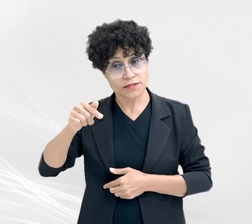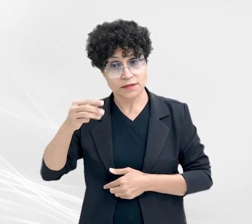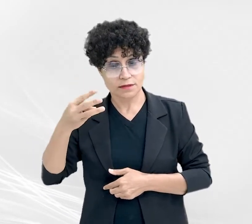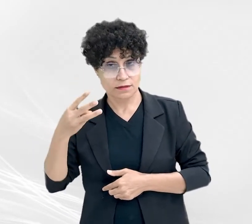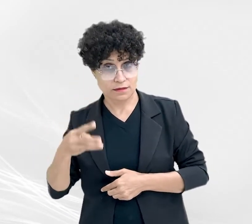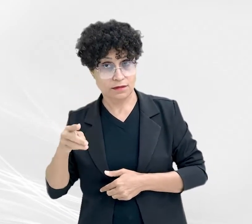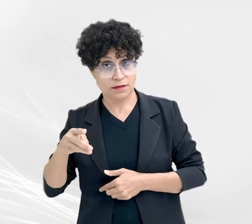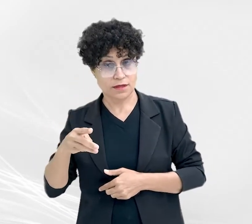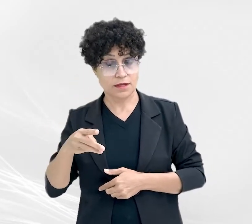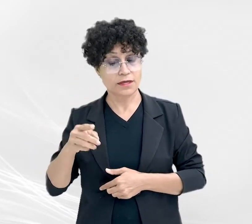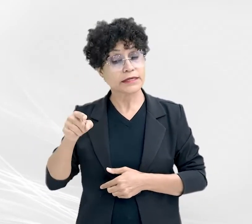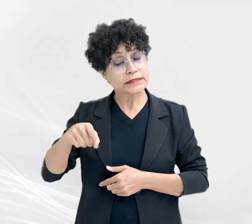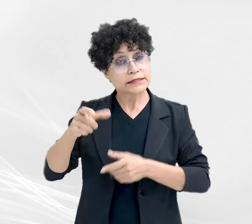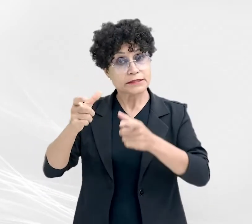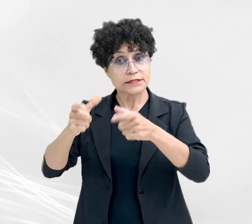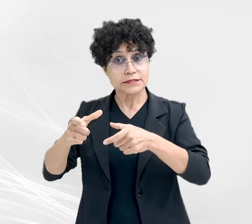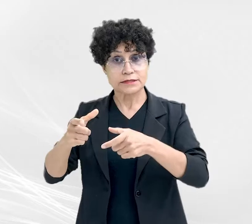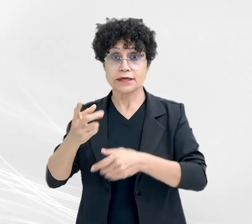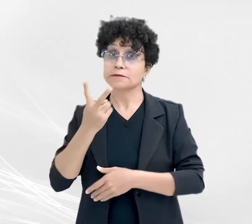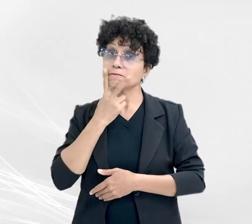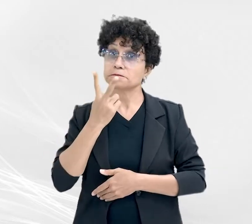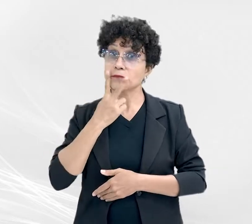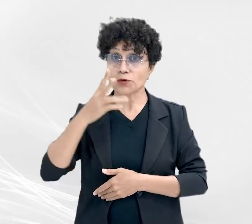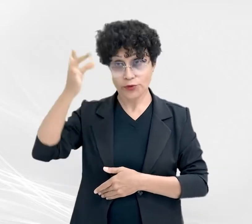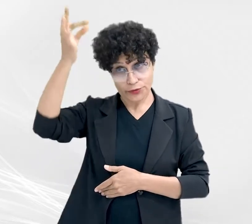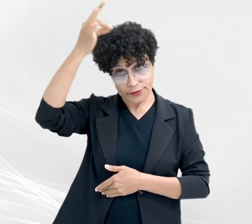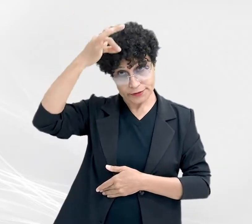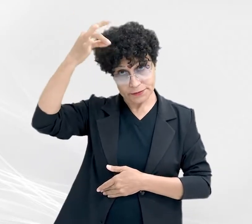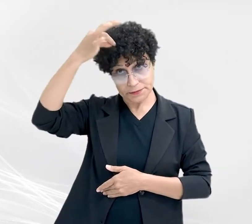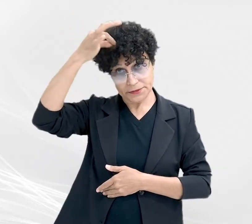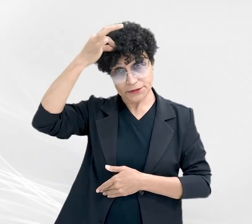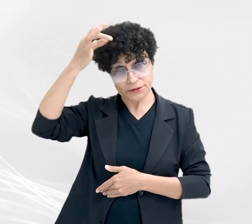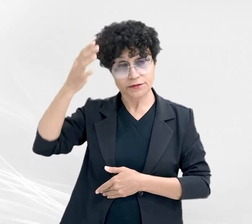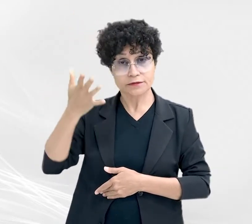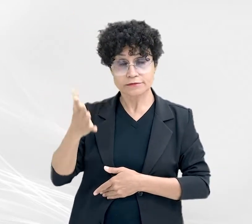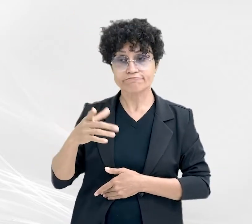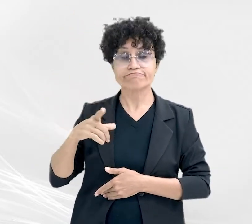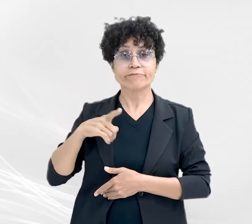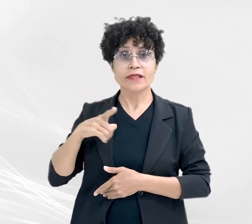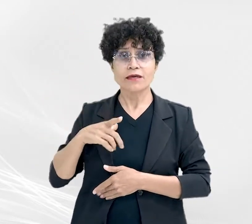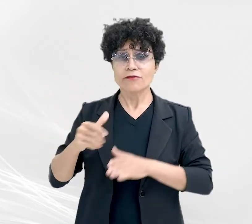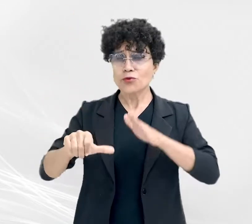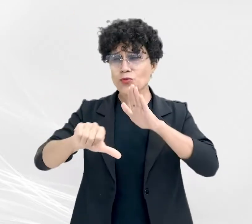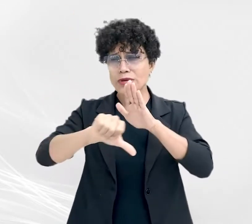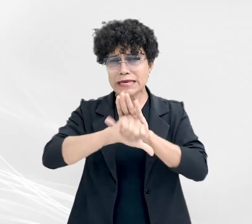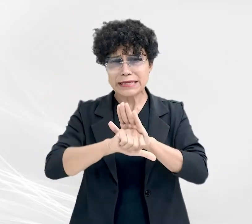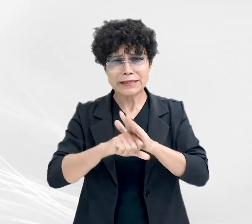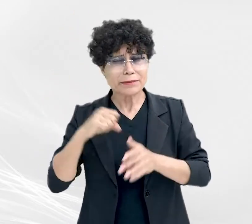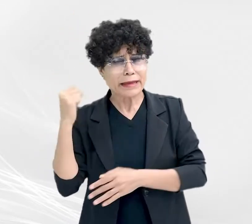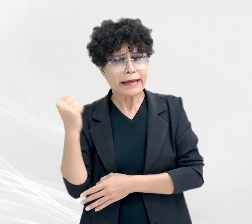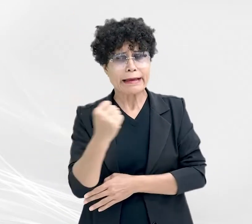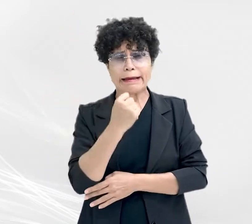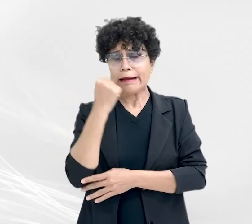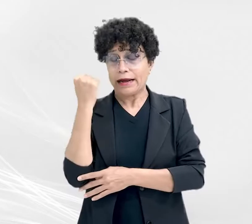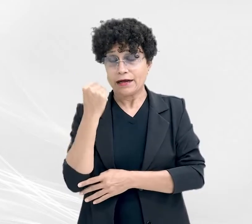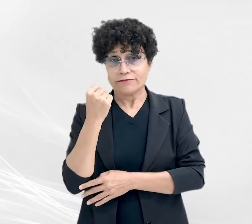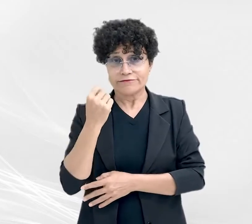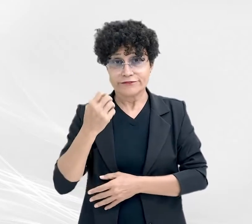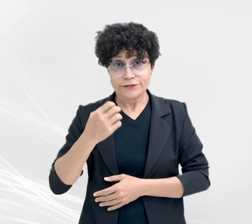na cidade de Vitória, Espírito Santo, um crime bárbaro chocou todo o país e ficou conhecido como